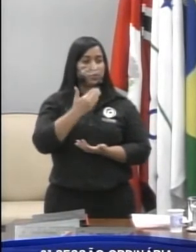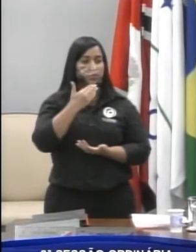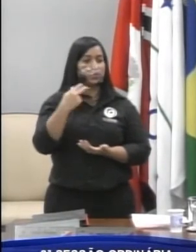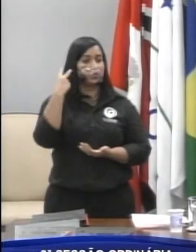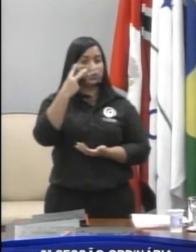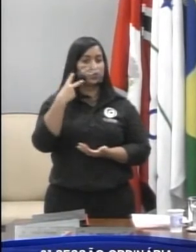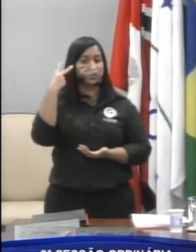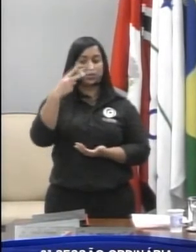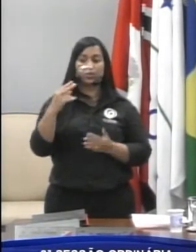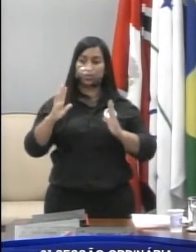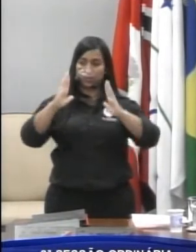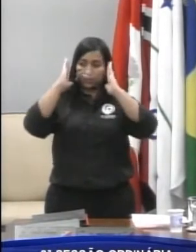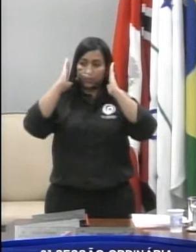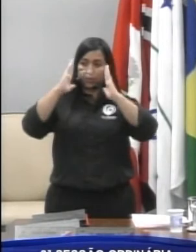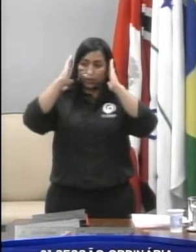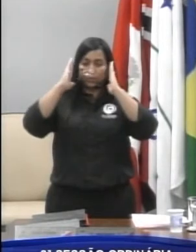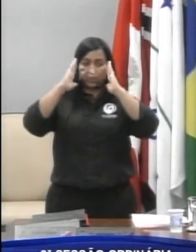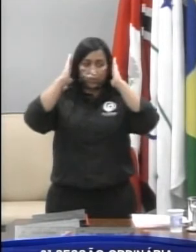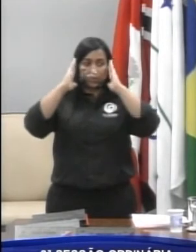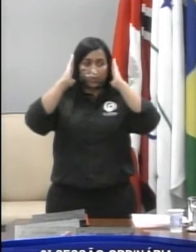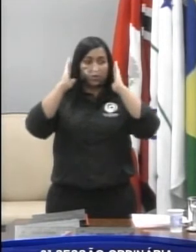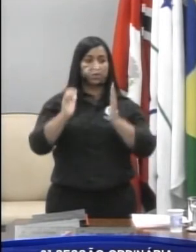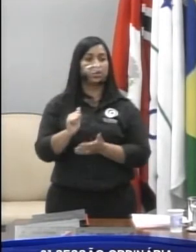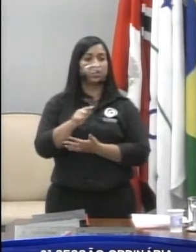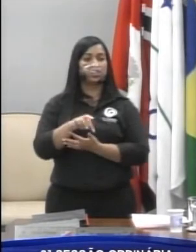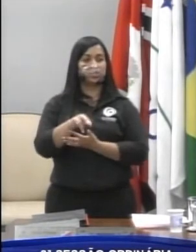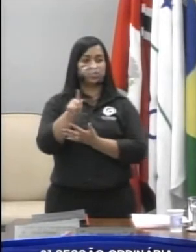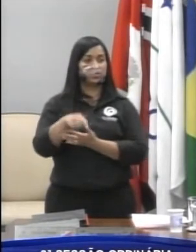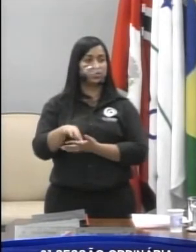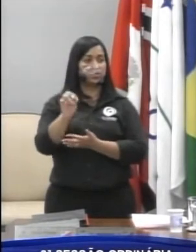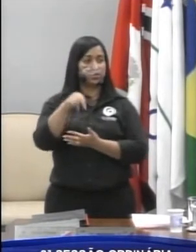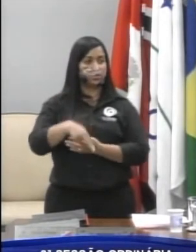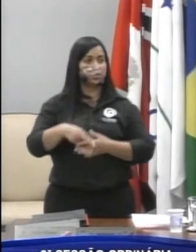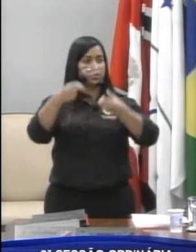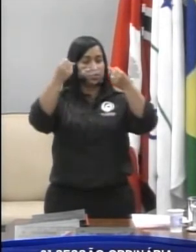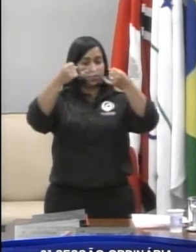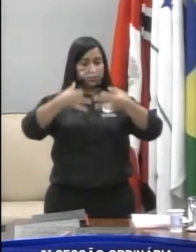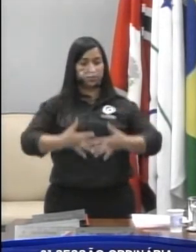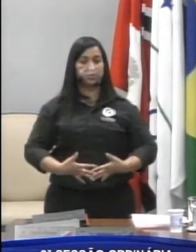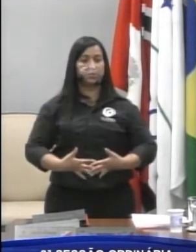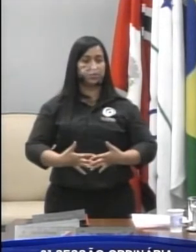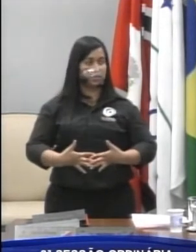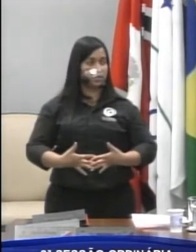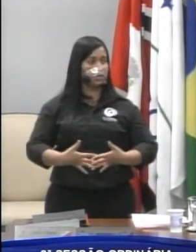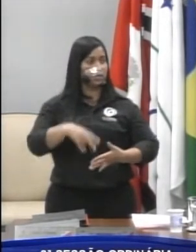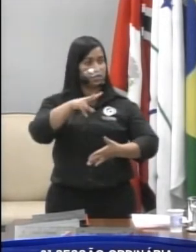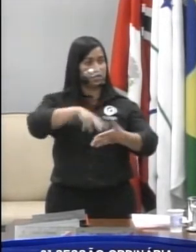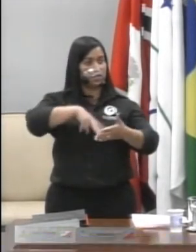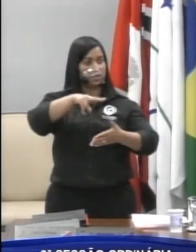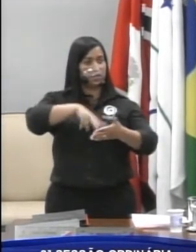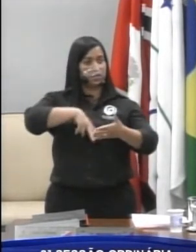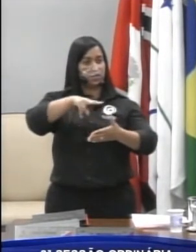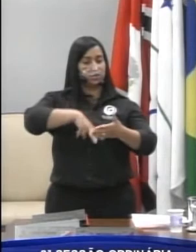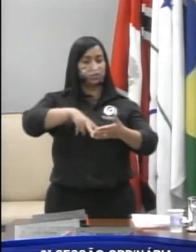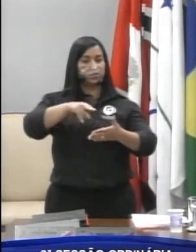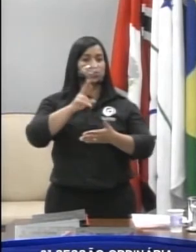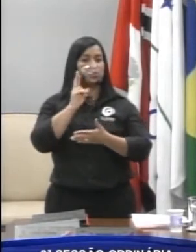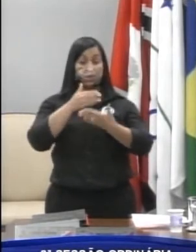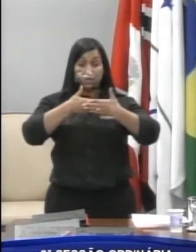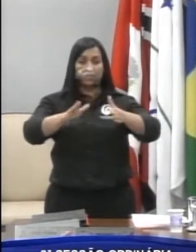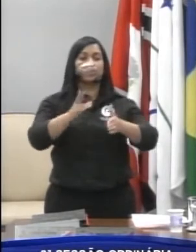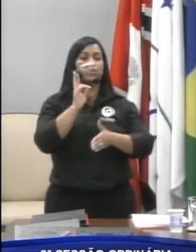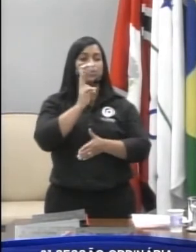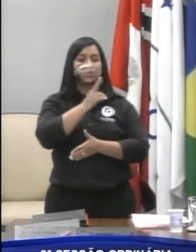vereador Paulo Paulera, o senhor Alexandre Zanin, para discorrer a respeito da abertura de bares e restaurantes em nosso